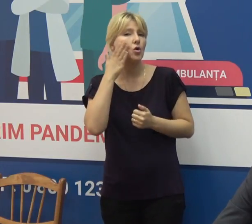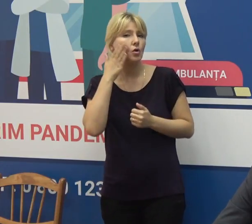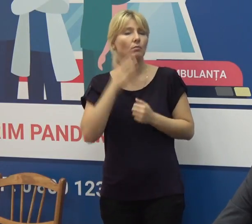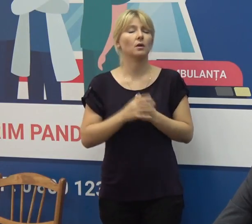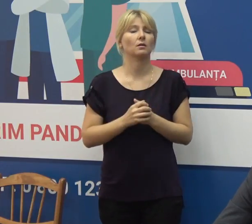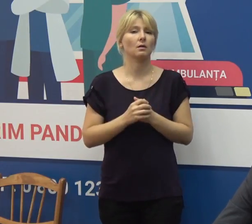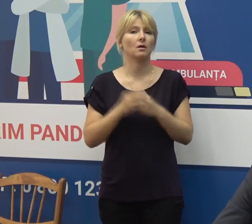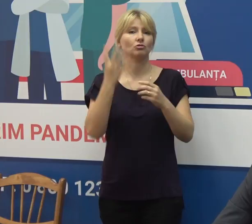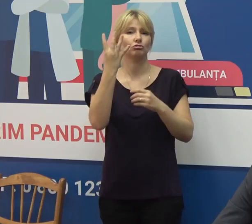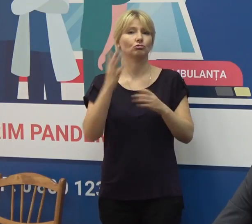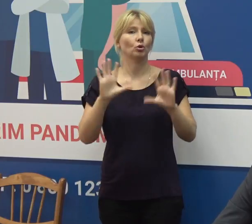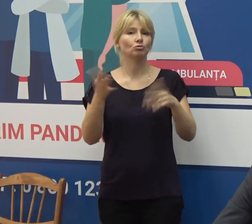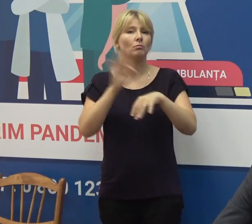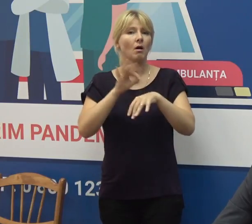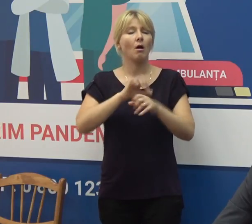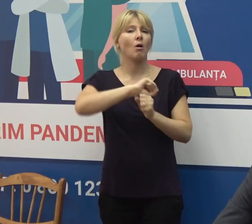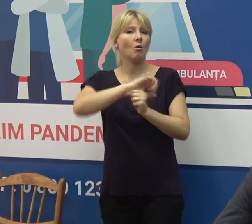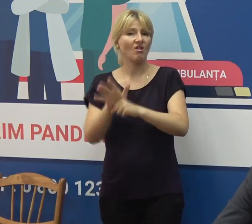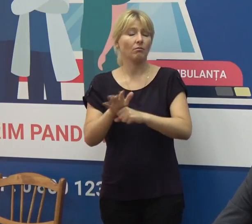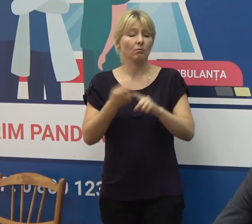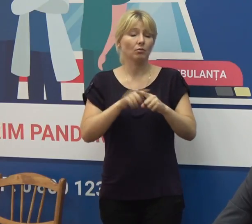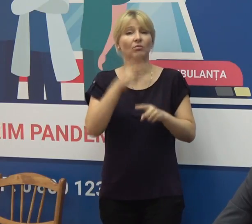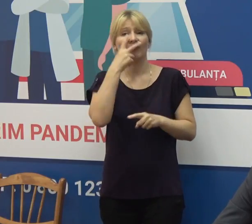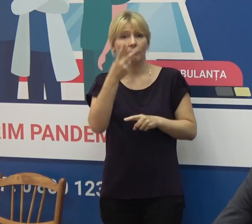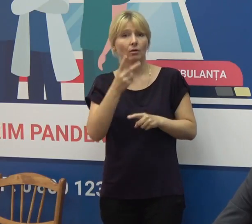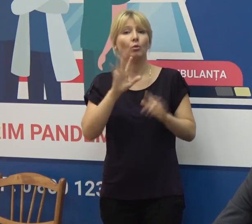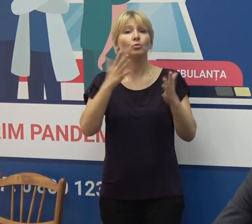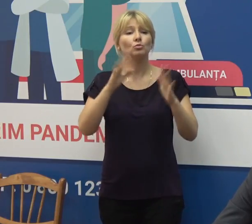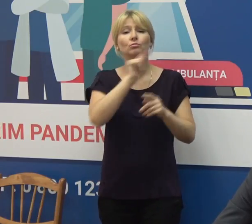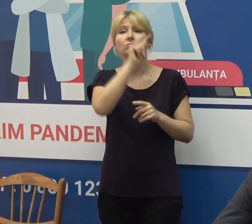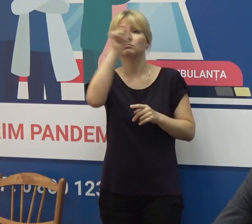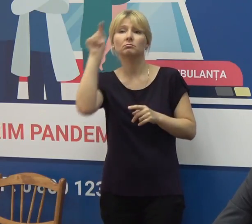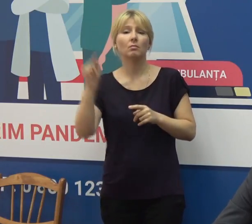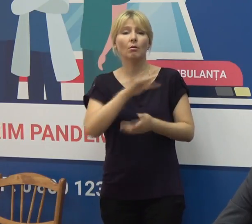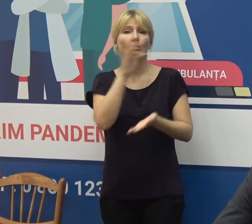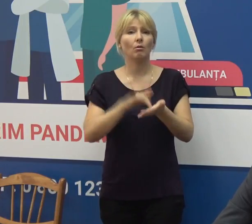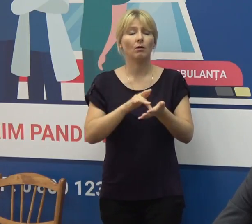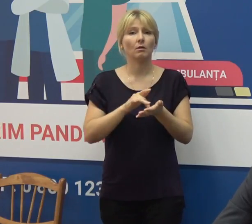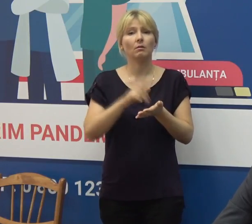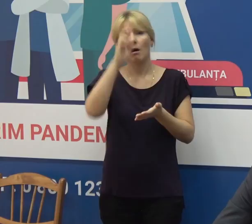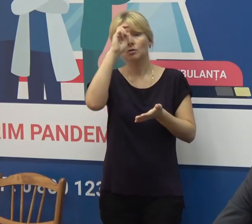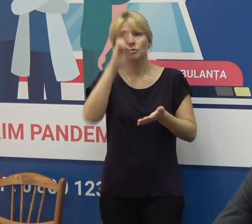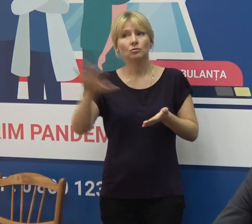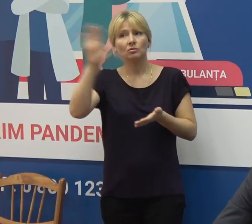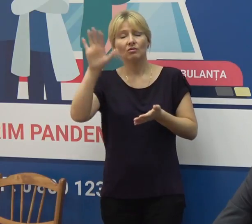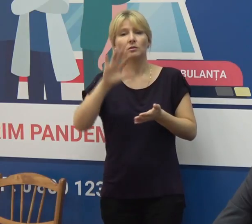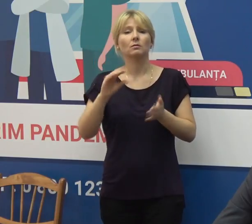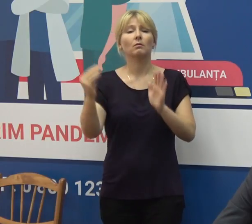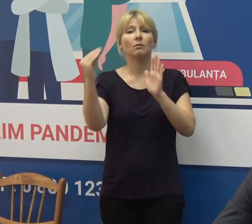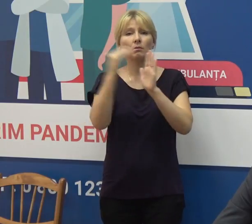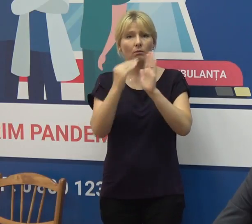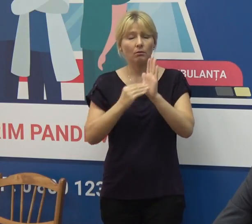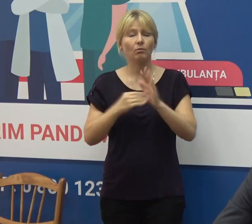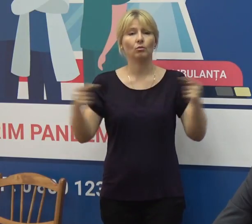4 cazuri, astfel putem urmări că numărul cazurilor confirmate de